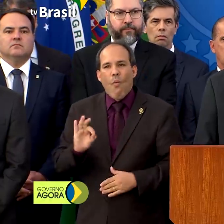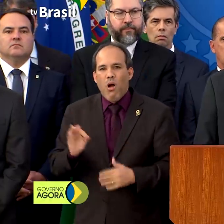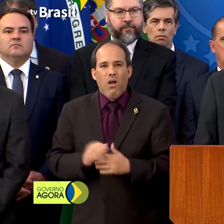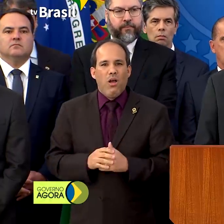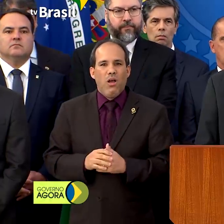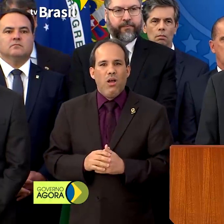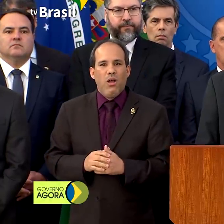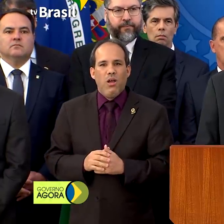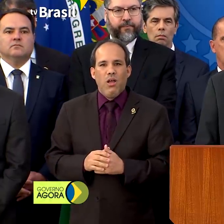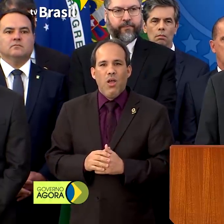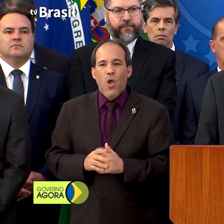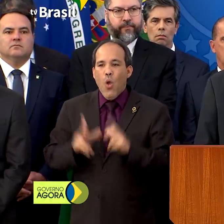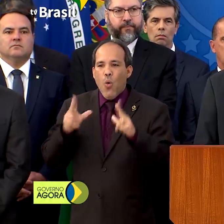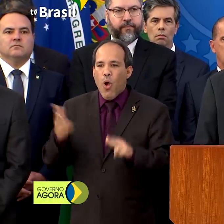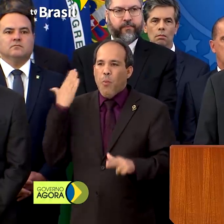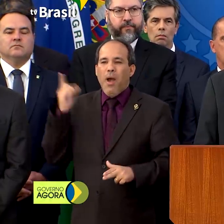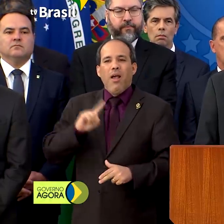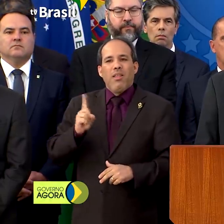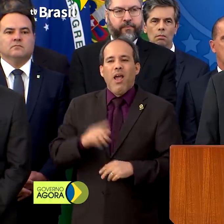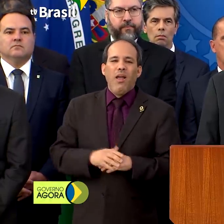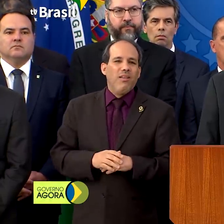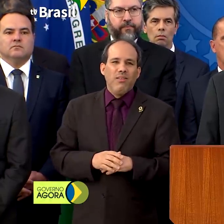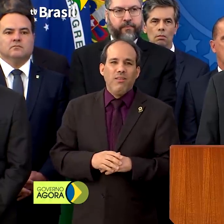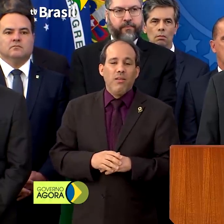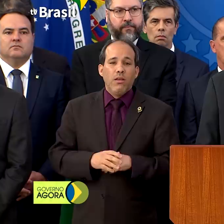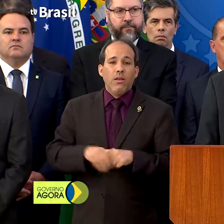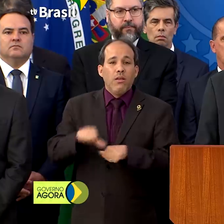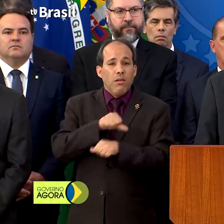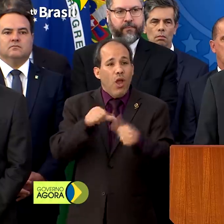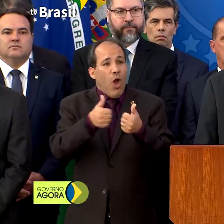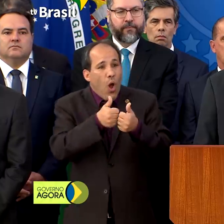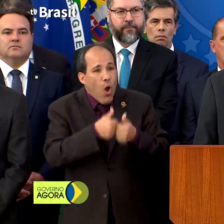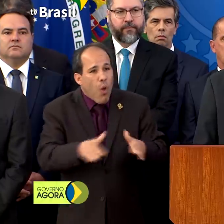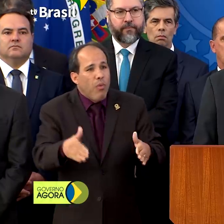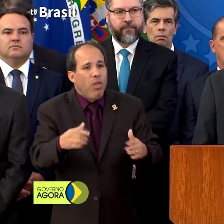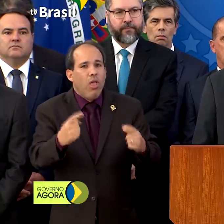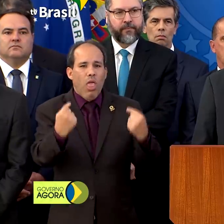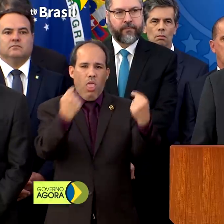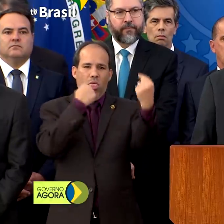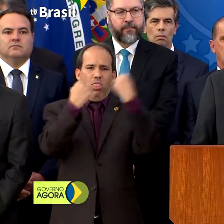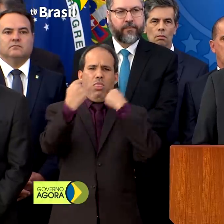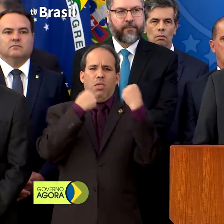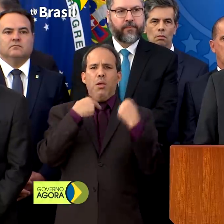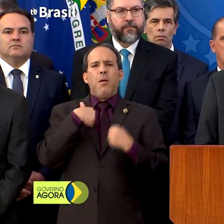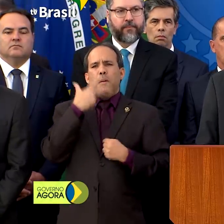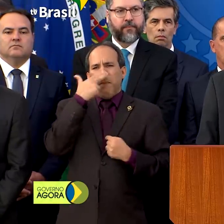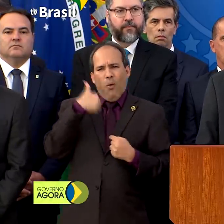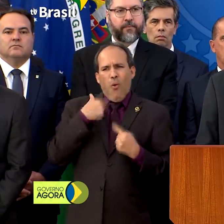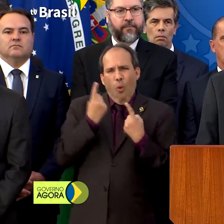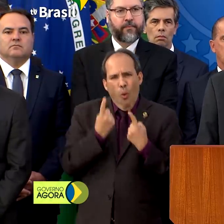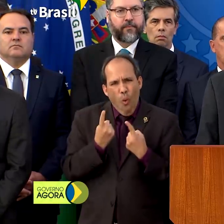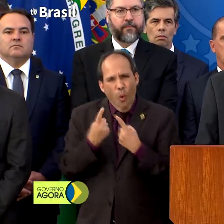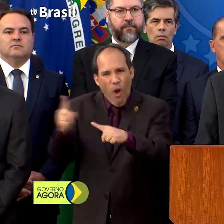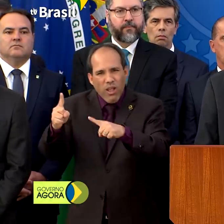isso começou a bater sobre mim, como se eu tivesse contrário à Lava Jato.